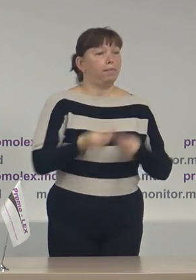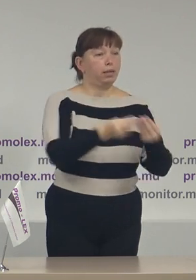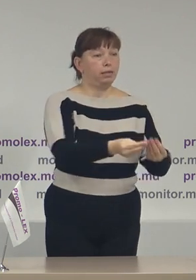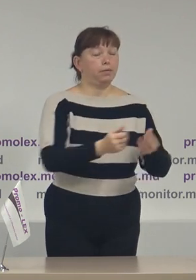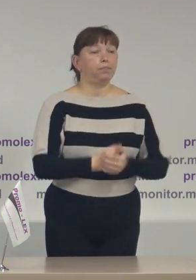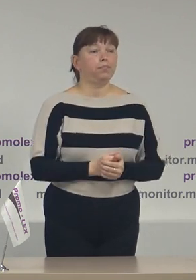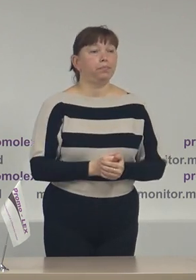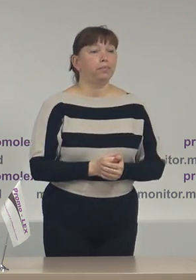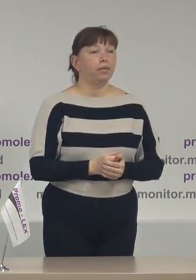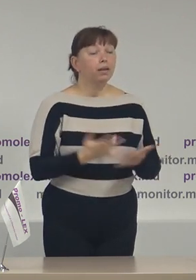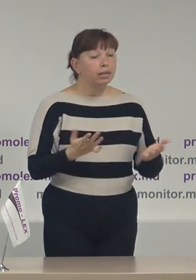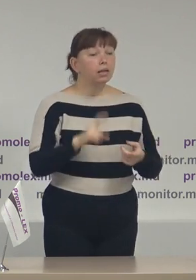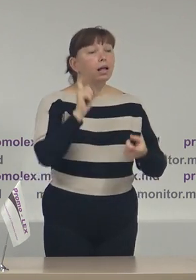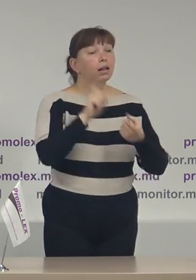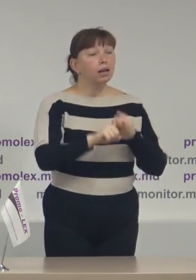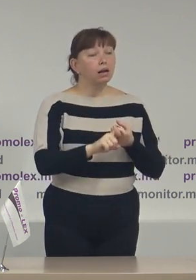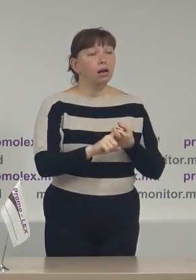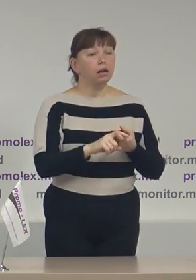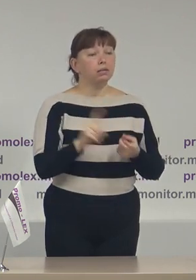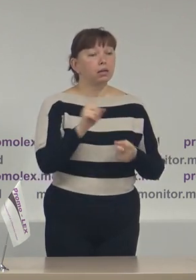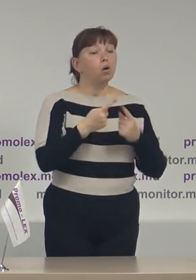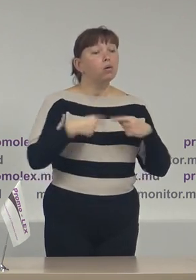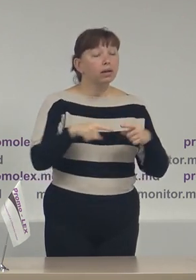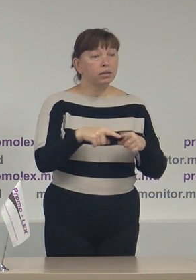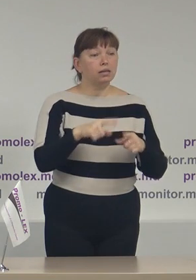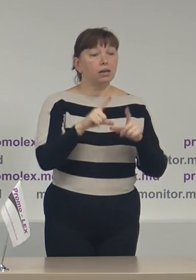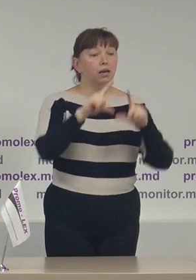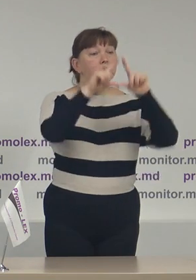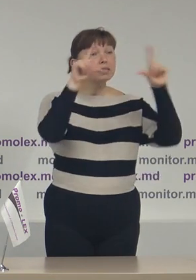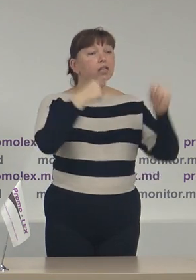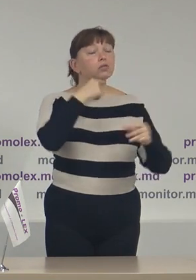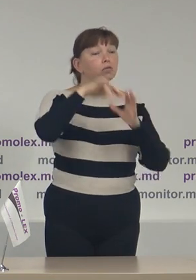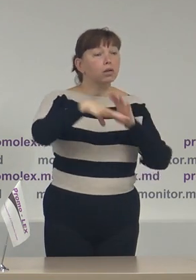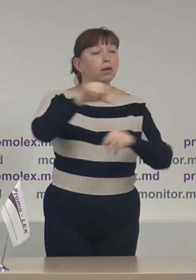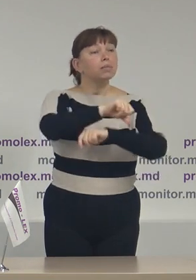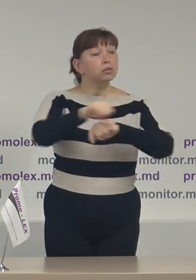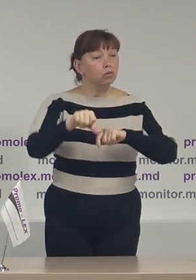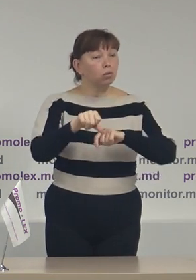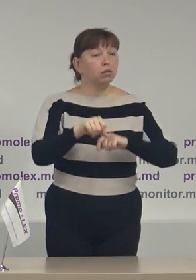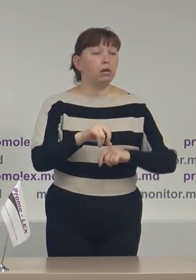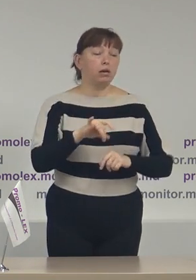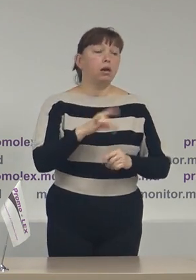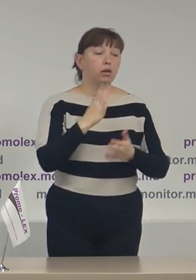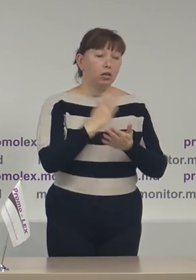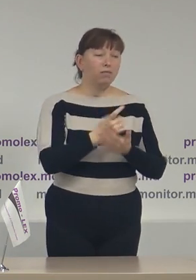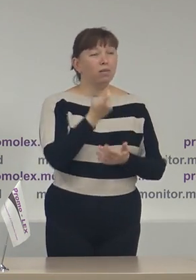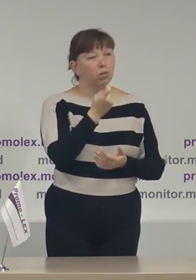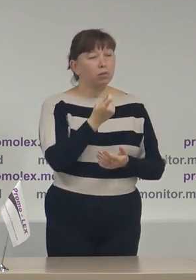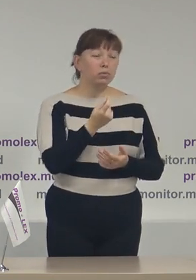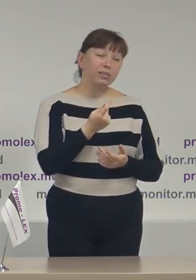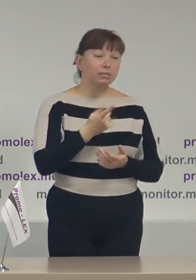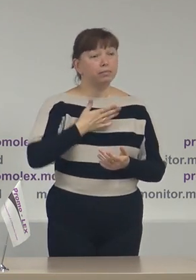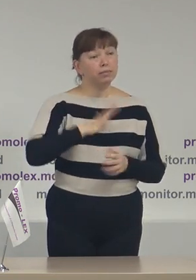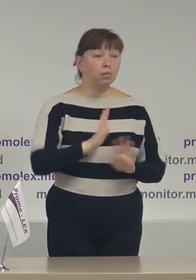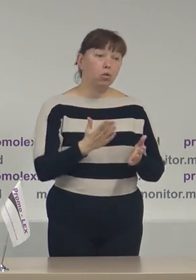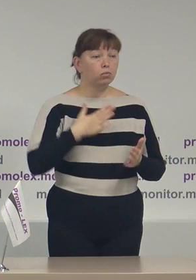Dar, legat de organizarea secțiilor de votare pe stihotare venim și cu un aspect mai puțin plăcut din